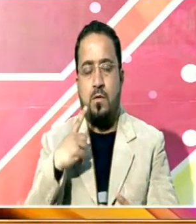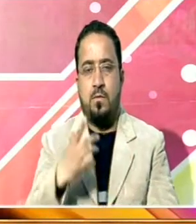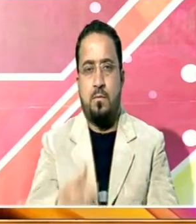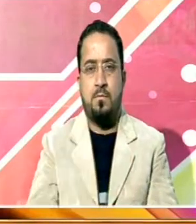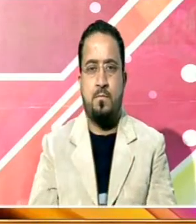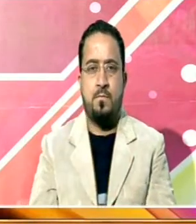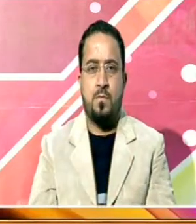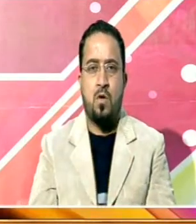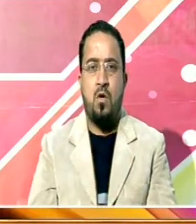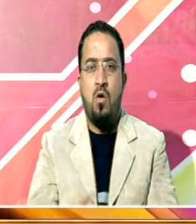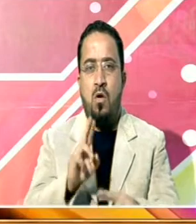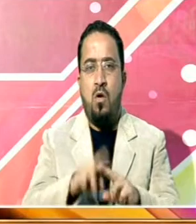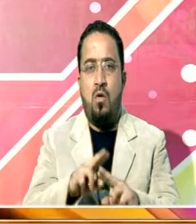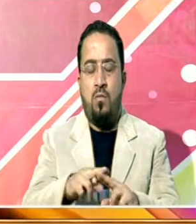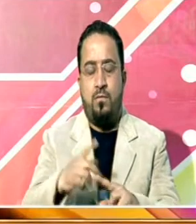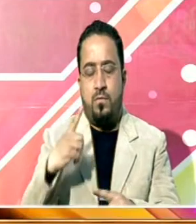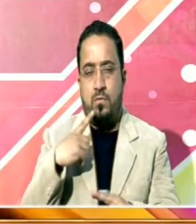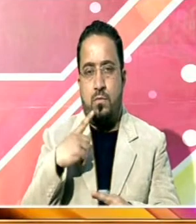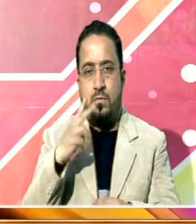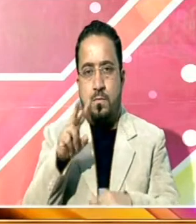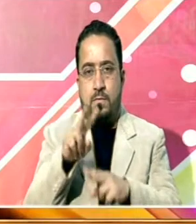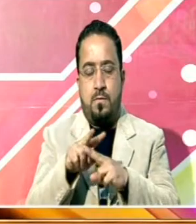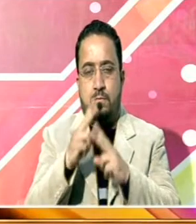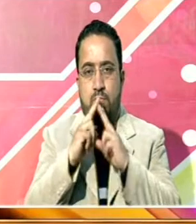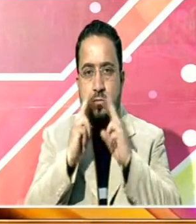اور دوسرے افسران نے شرکت کی